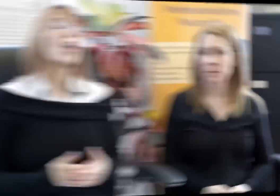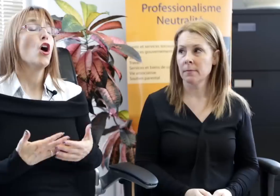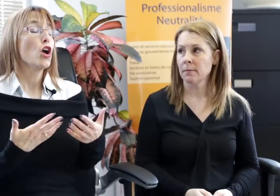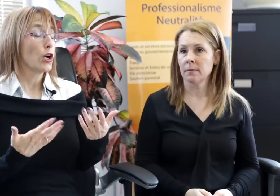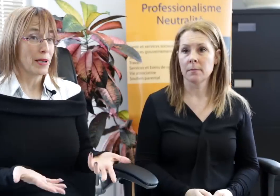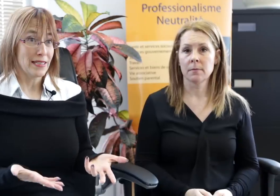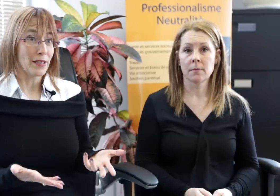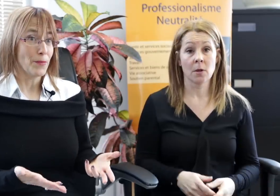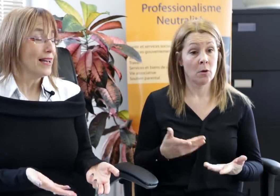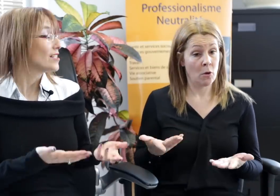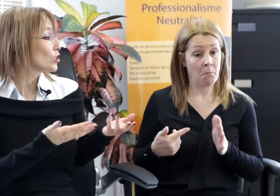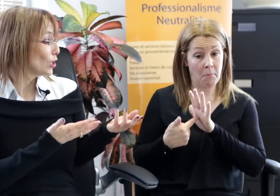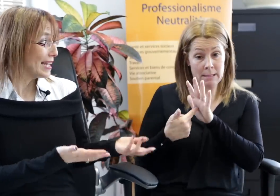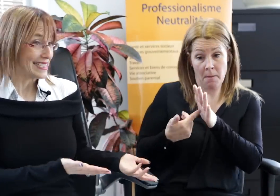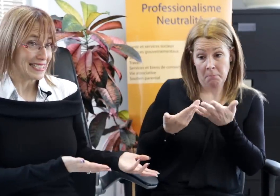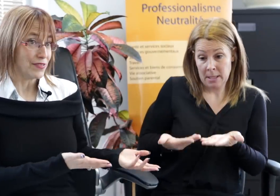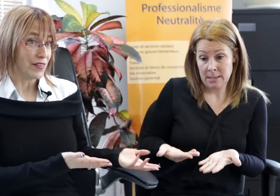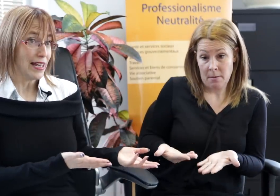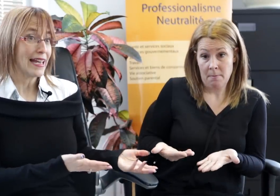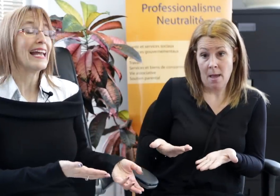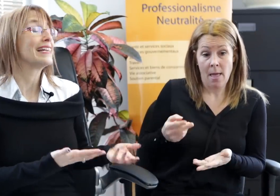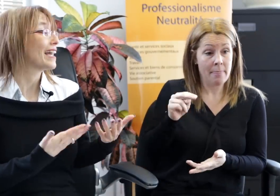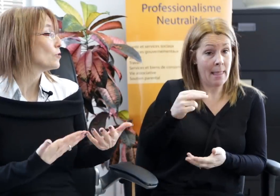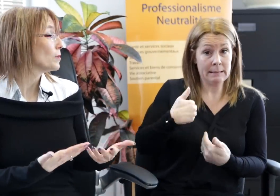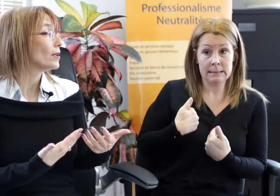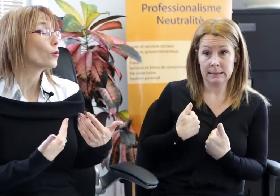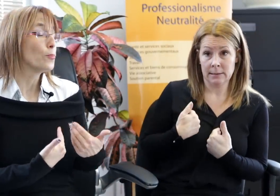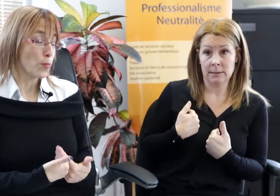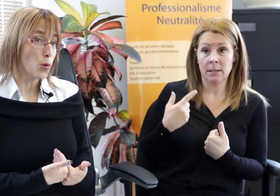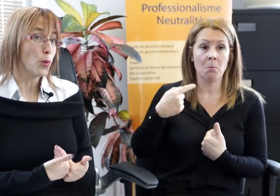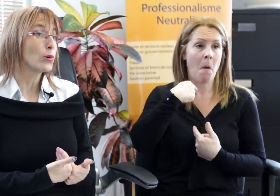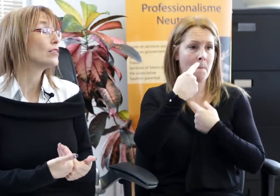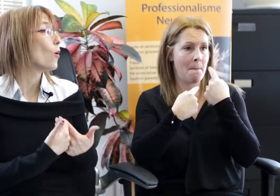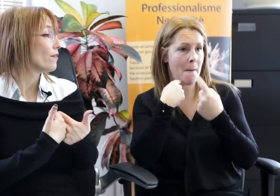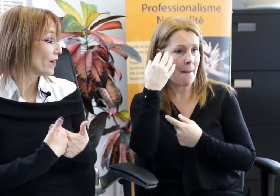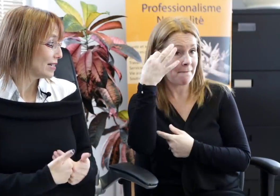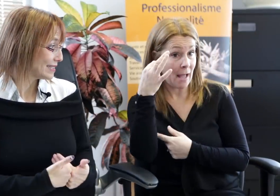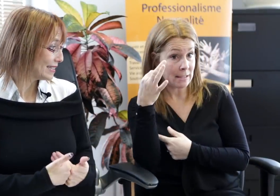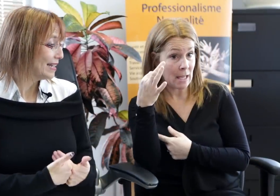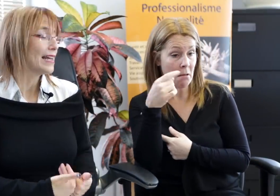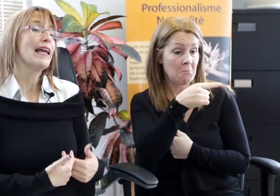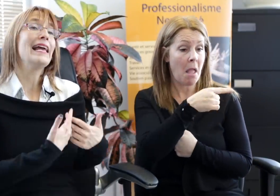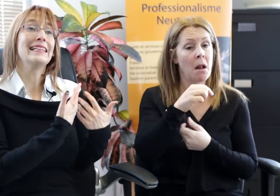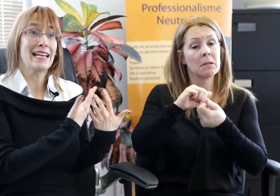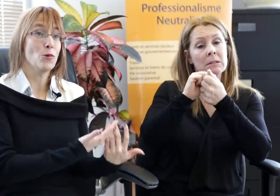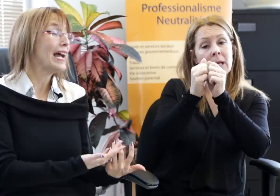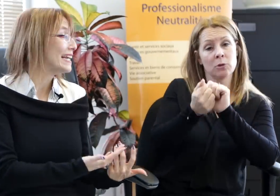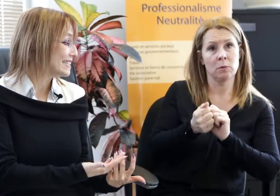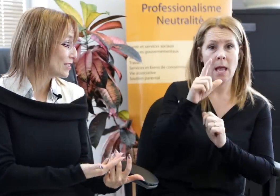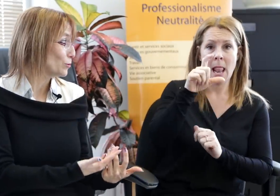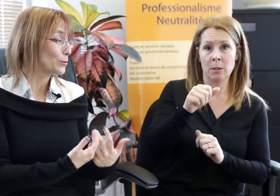Comme récentement, ce que Nancy fait, elle traduit mes propos qui sont en français, elle est traduit en LSQ.